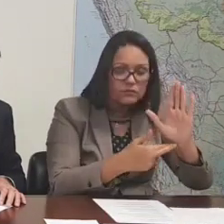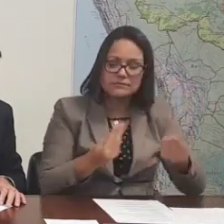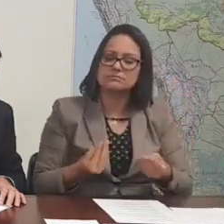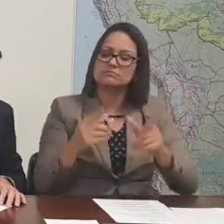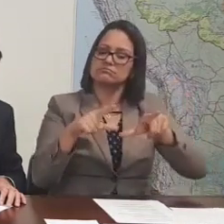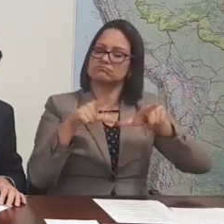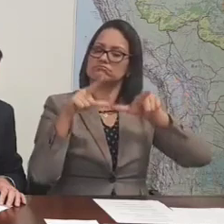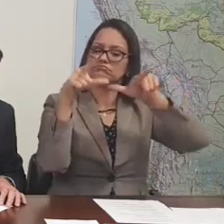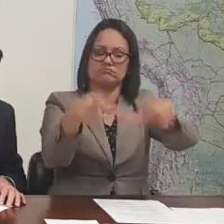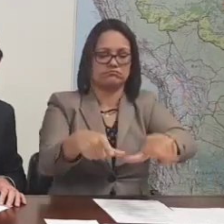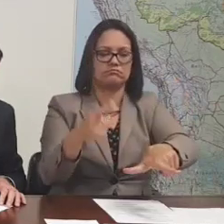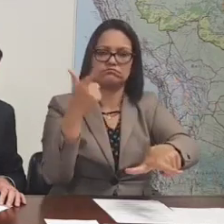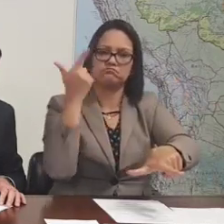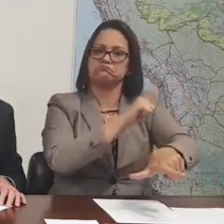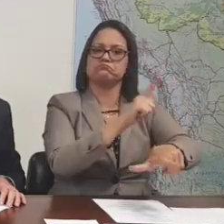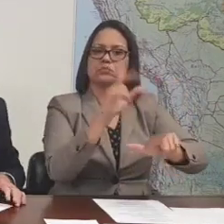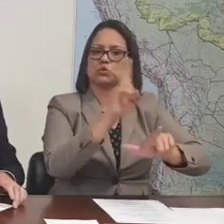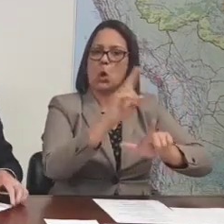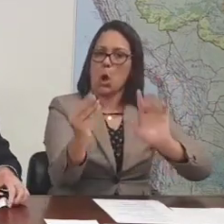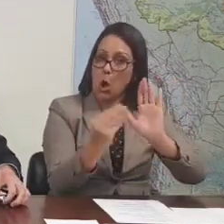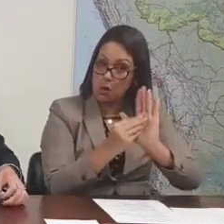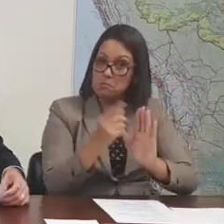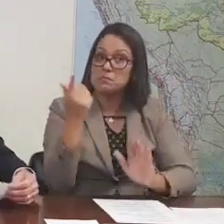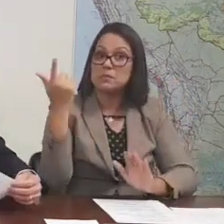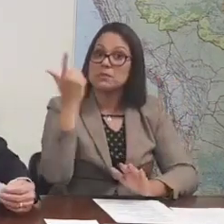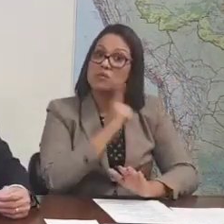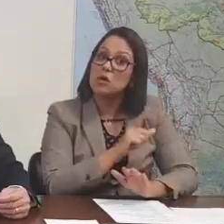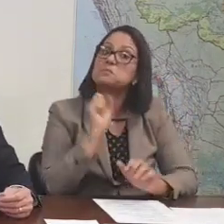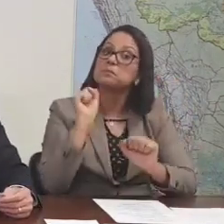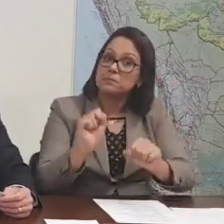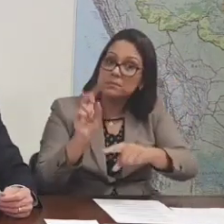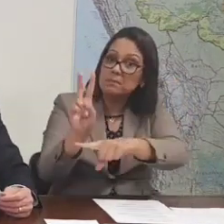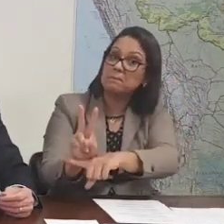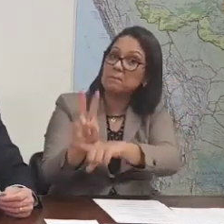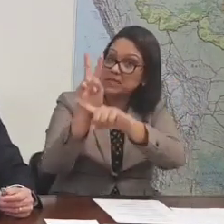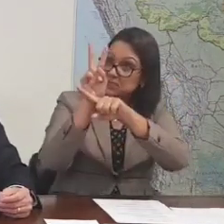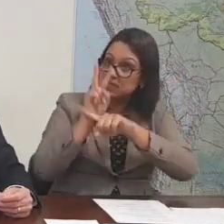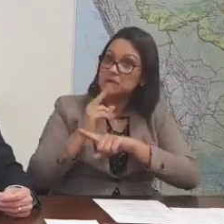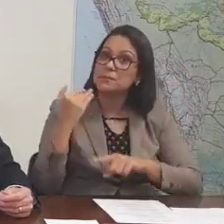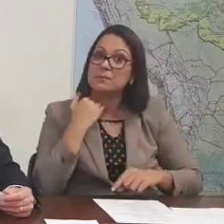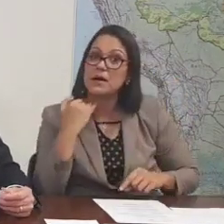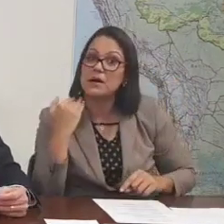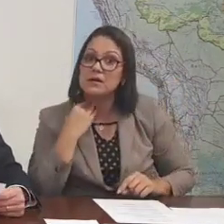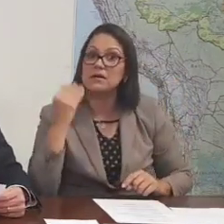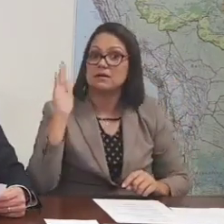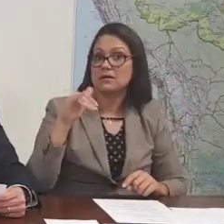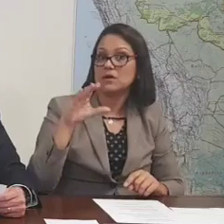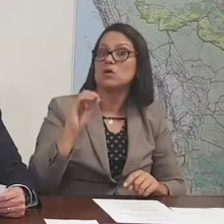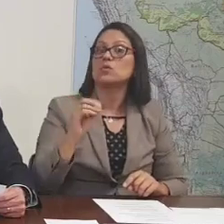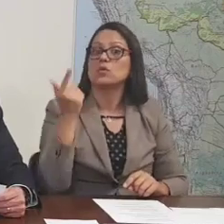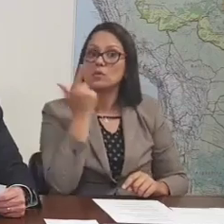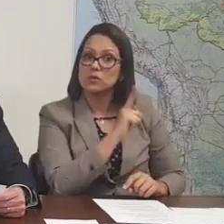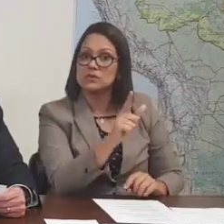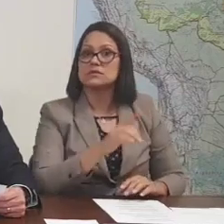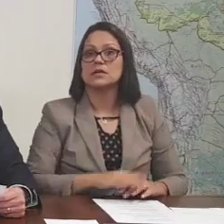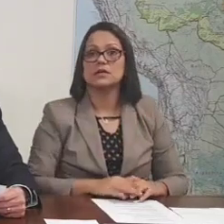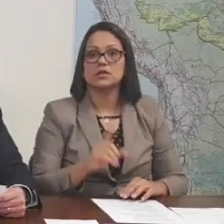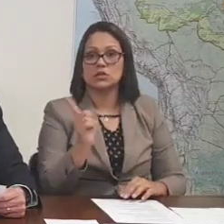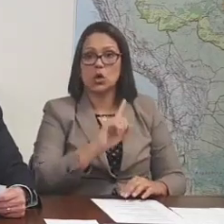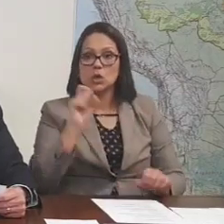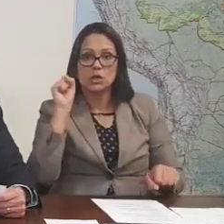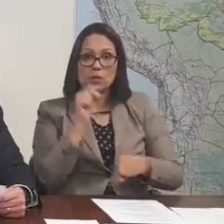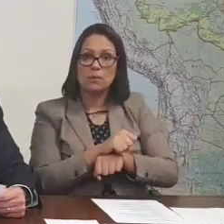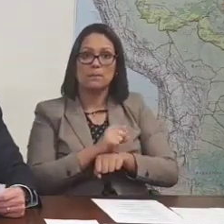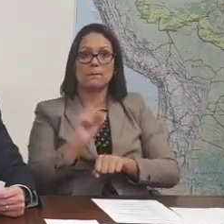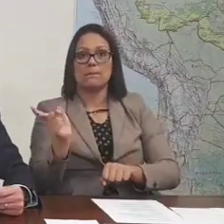Consequentemente, ele vai ter linhas de crédito, porque ele tem o seu título de propriedade. Mas nós não paramos só aí, não. Nós também